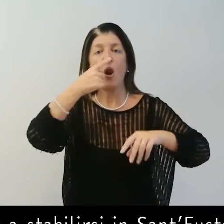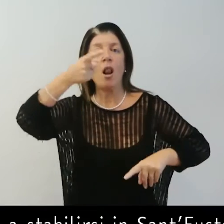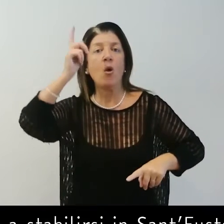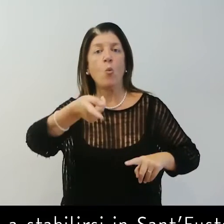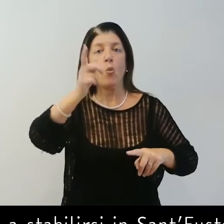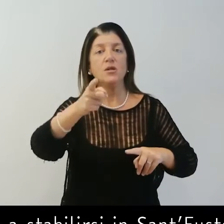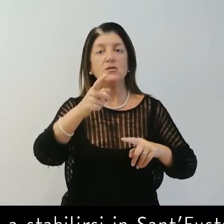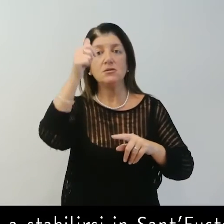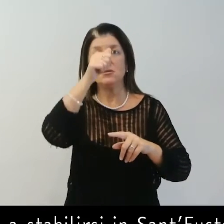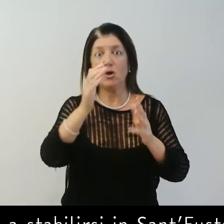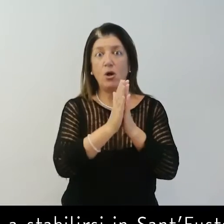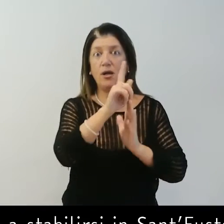del tribunale dell'inquisizione